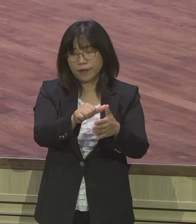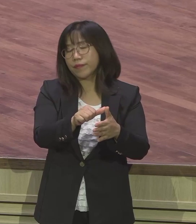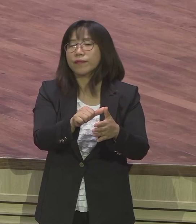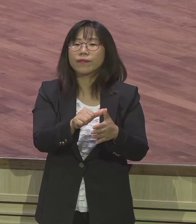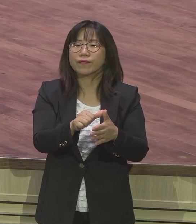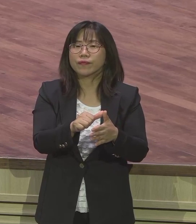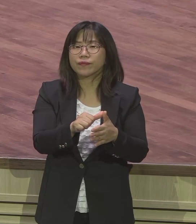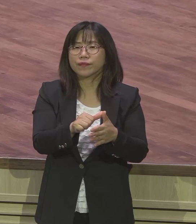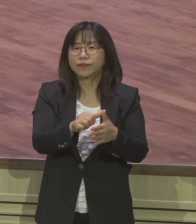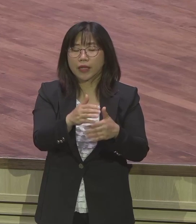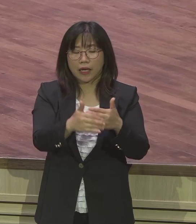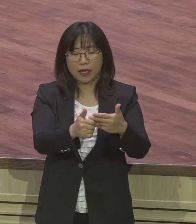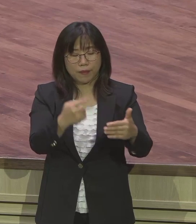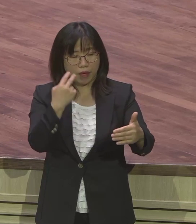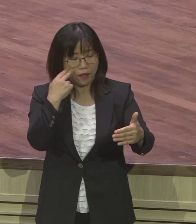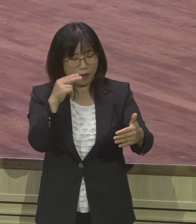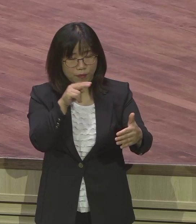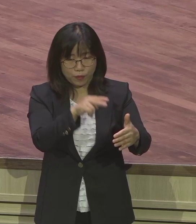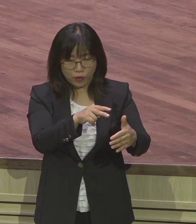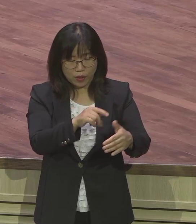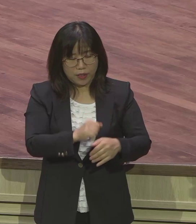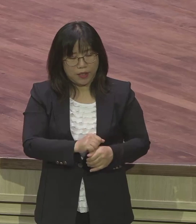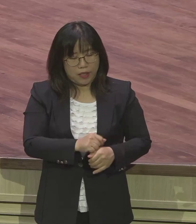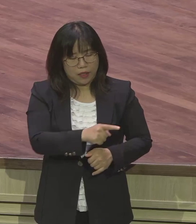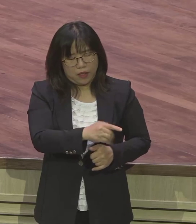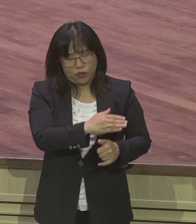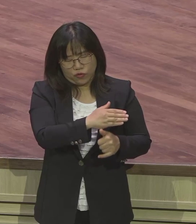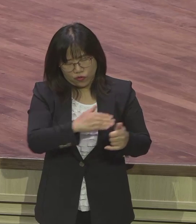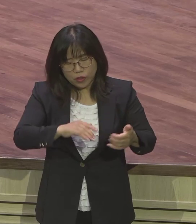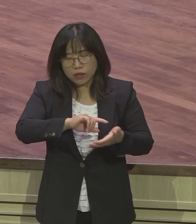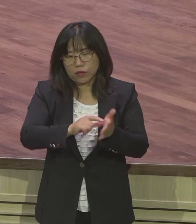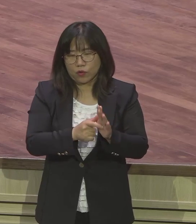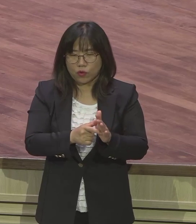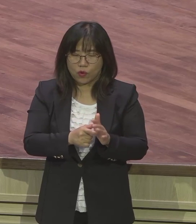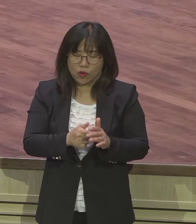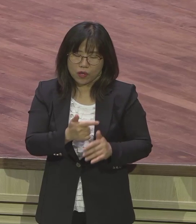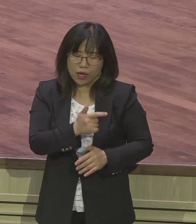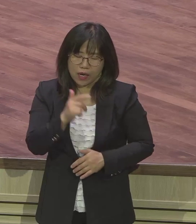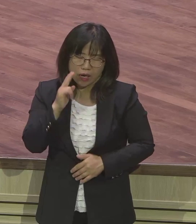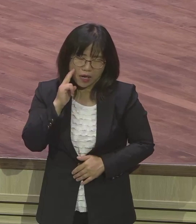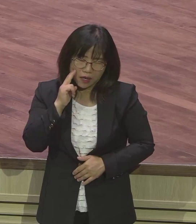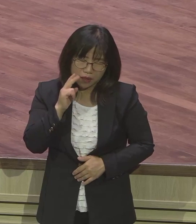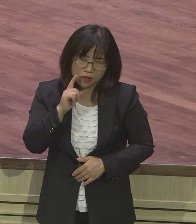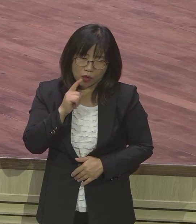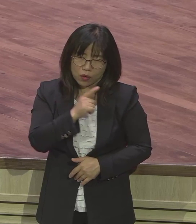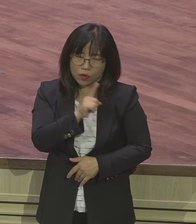죽이실 정도로 악한 사람이 되었어요 하나님 죽여버릴 정도로 악한 사람